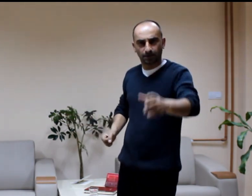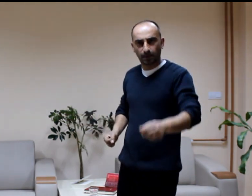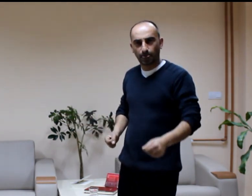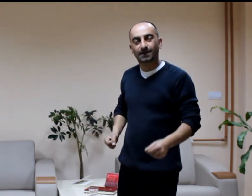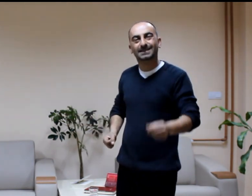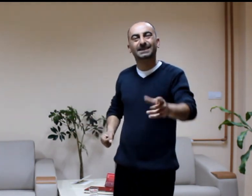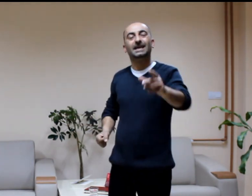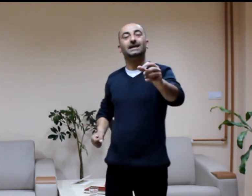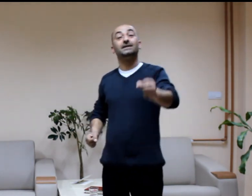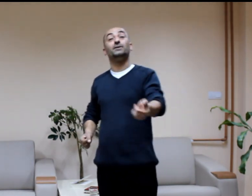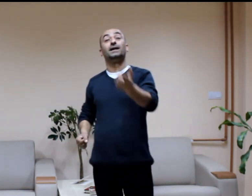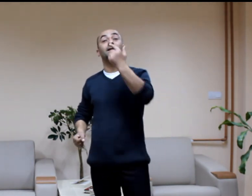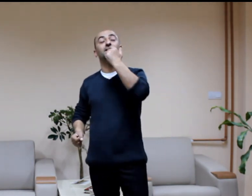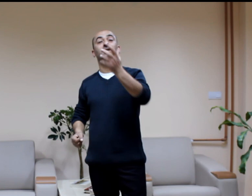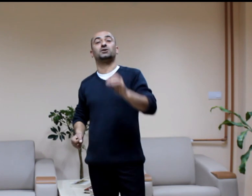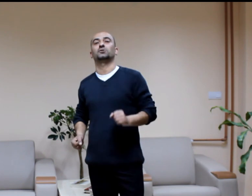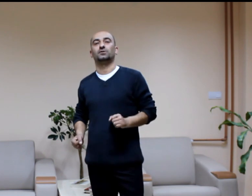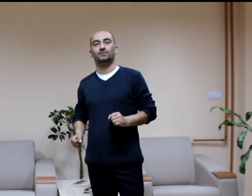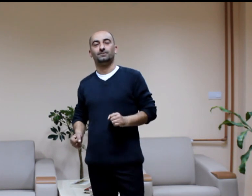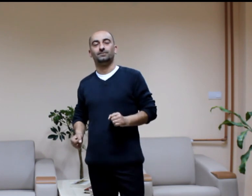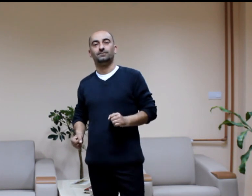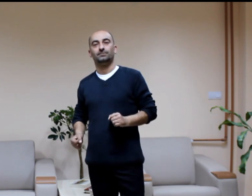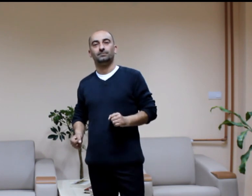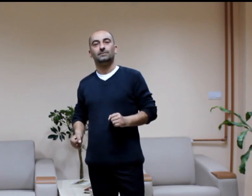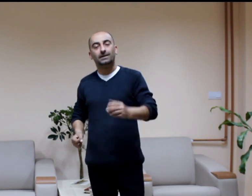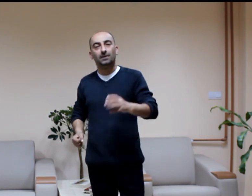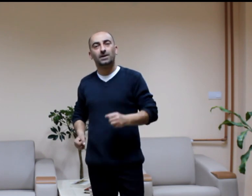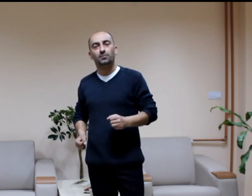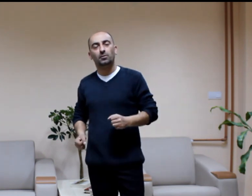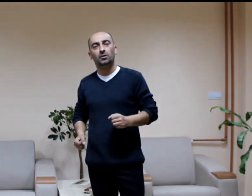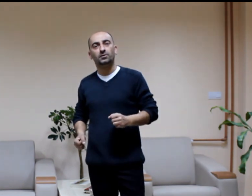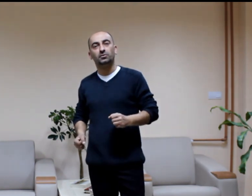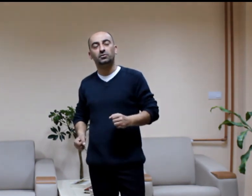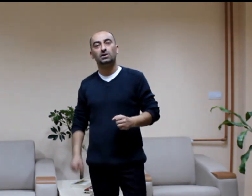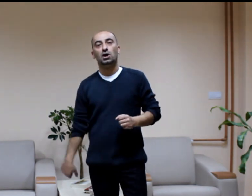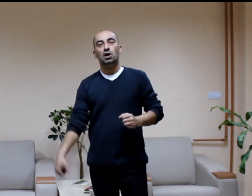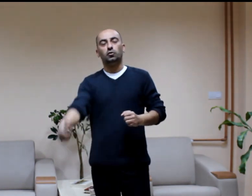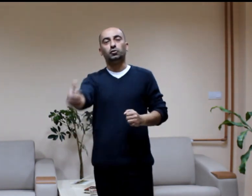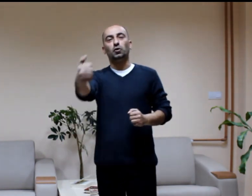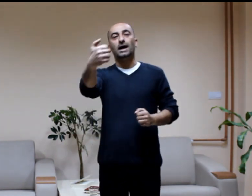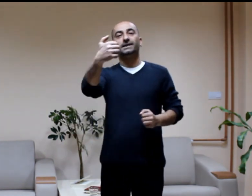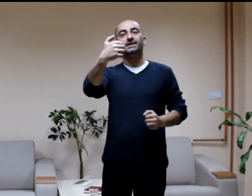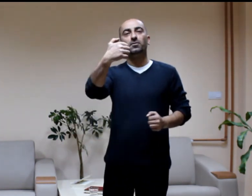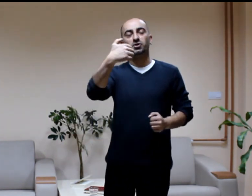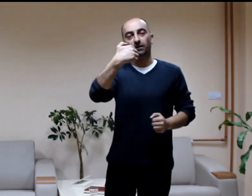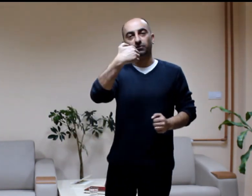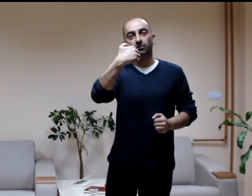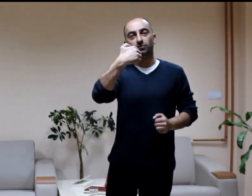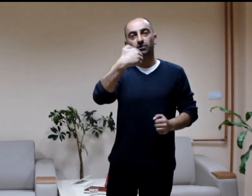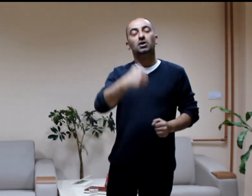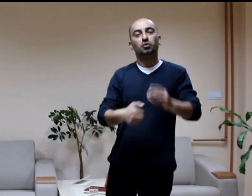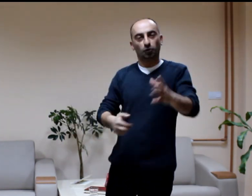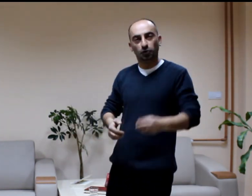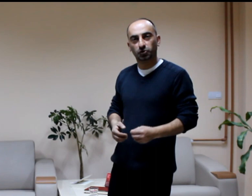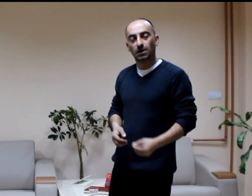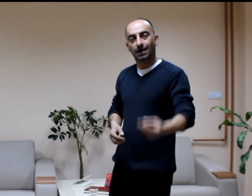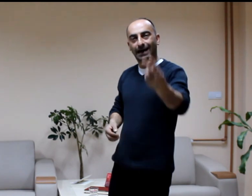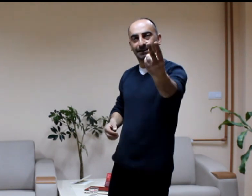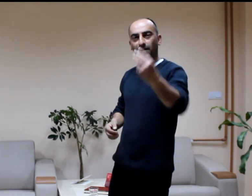sinek adamın ağzına kasıyor. Adam ne yapıyor biliyor musunuz? Kutuyu ağzına boşaltıyor. Sonuç adam